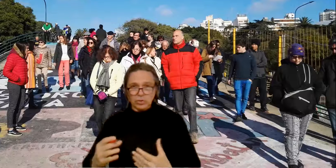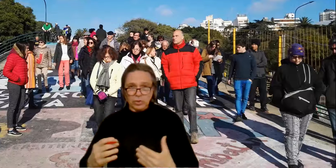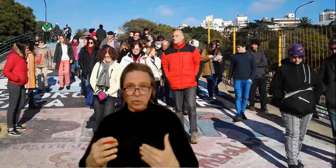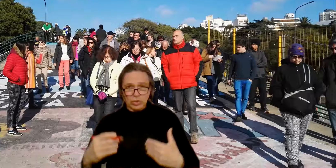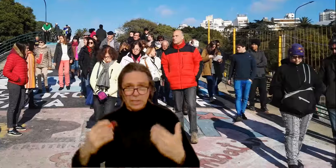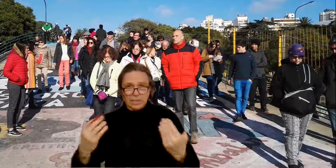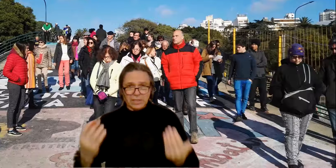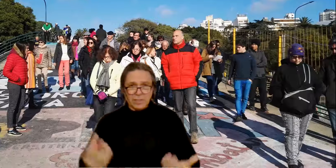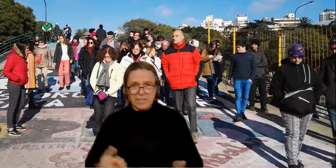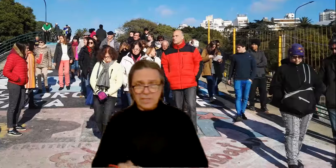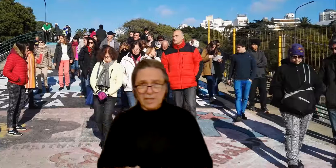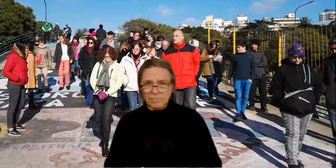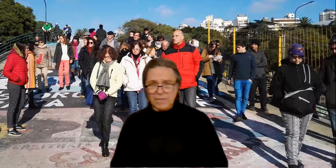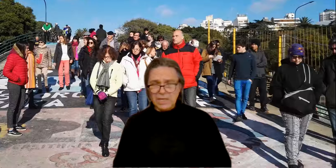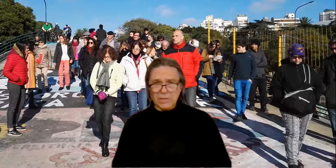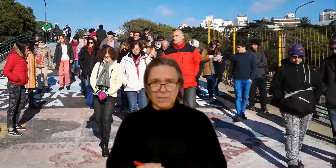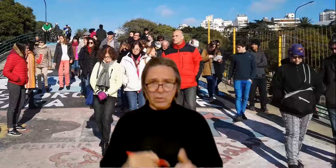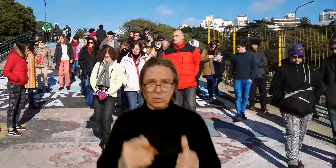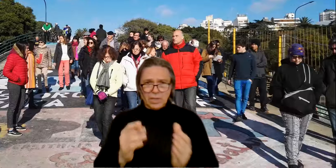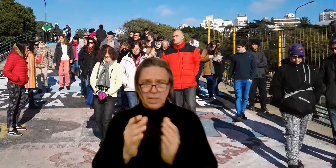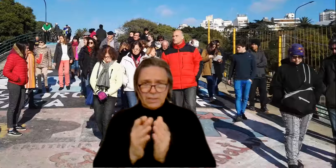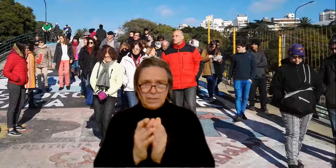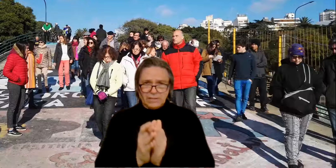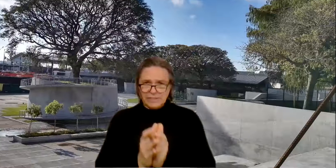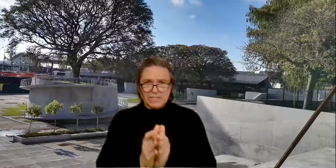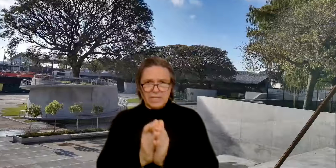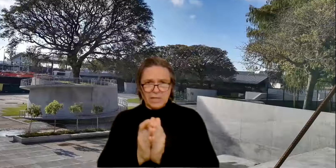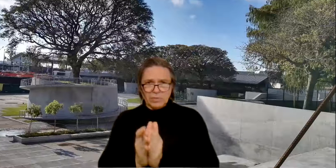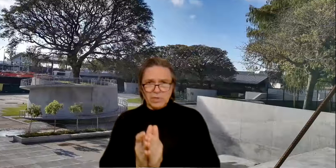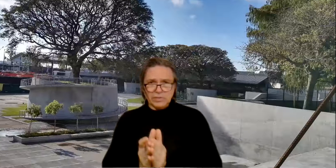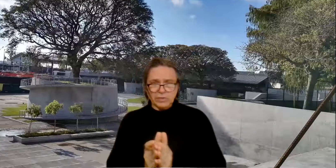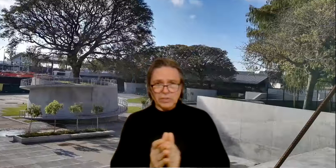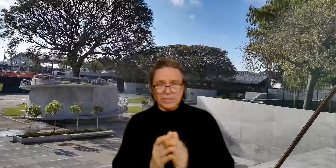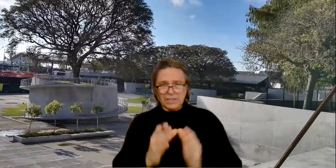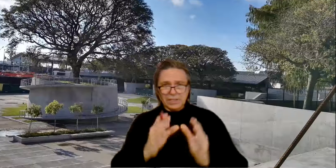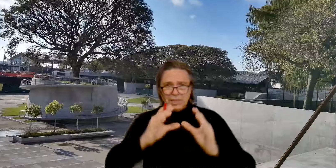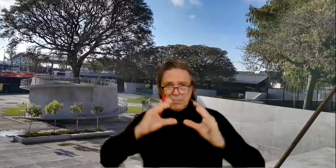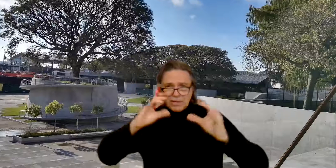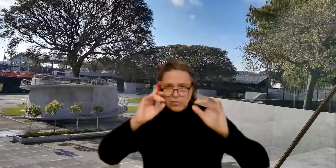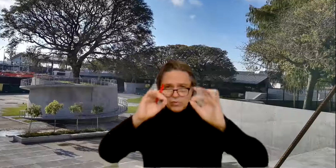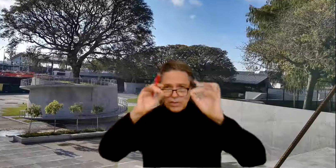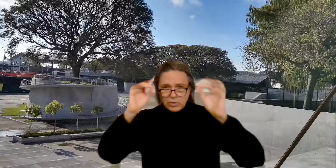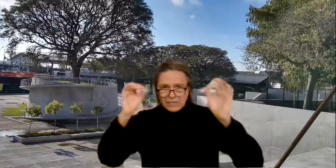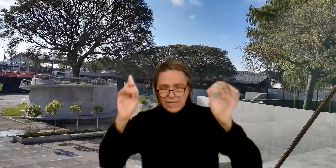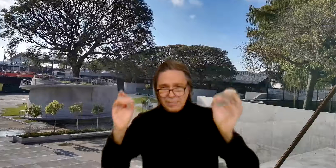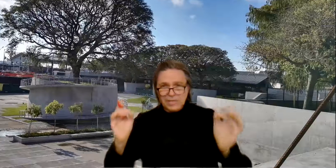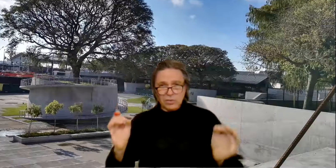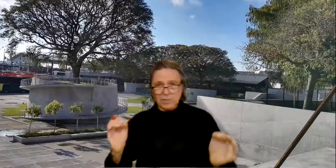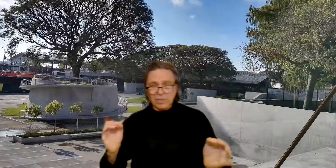sector de la Avenida del Libertador, César Janelo, 1960, va conformando esa lámina de hormigón